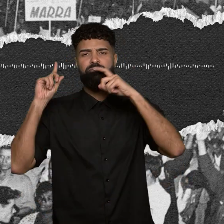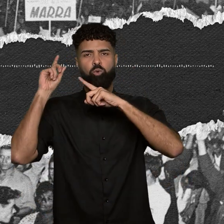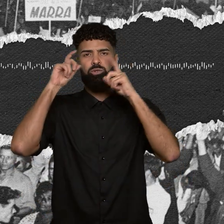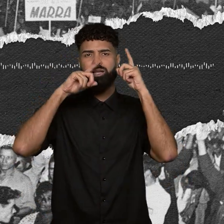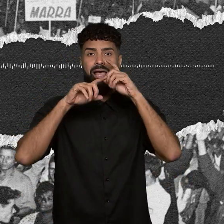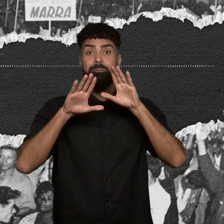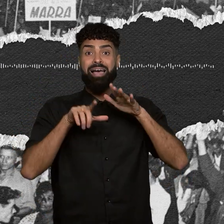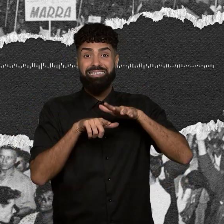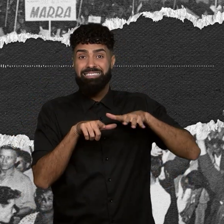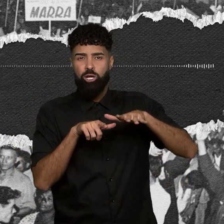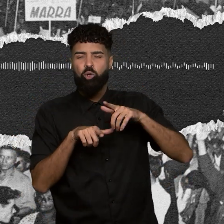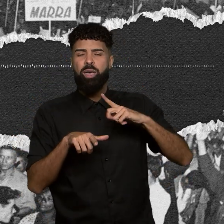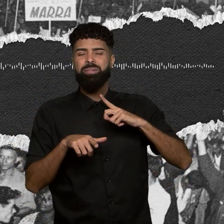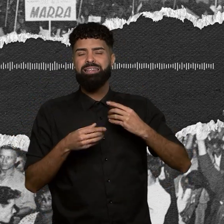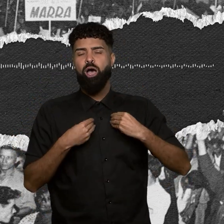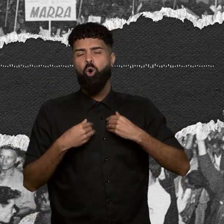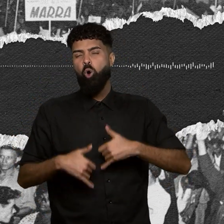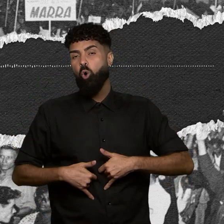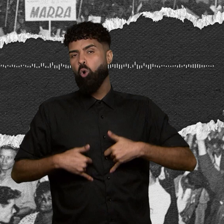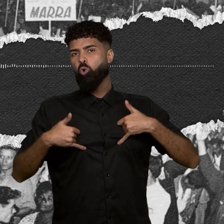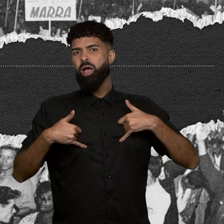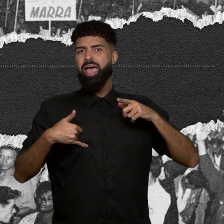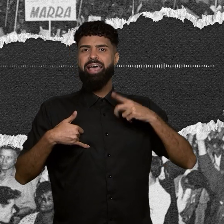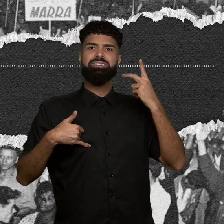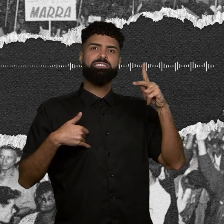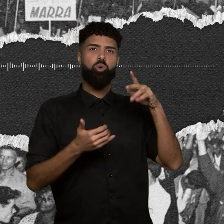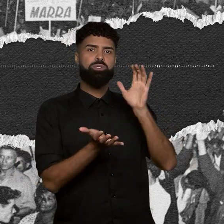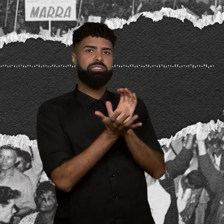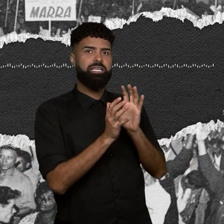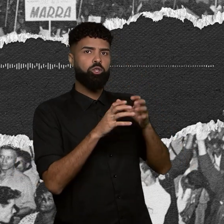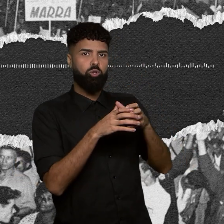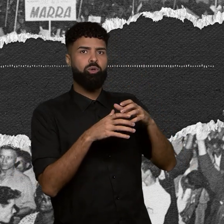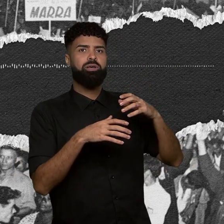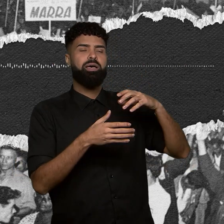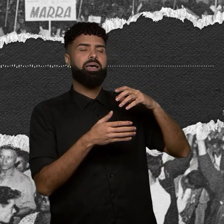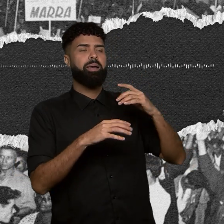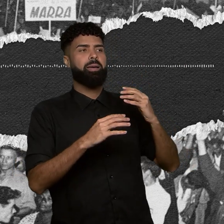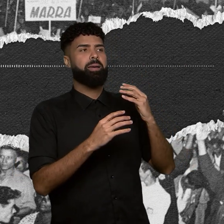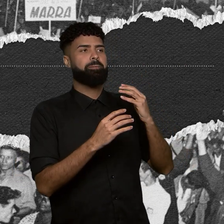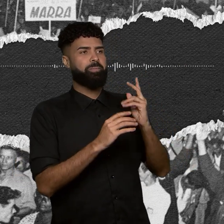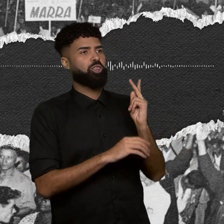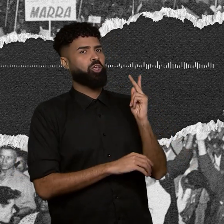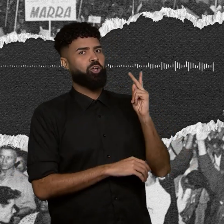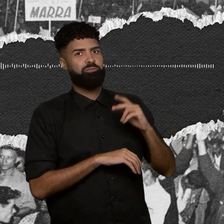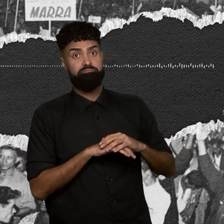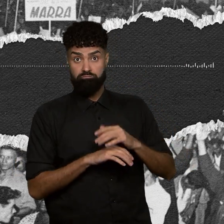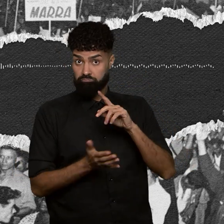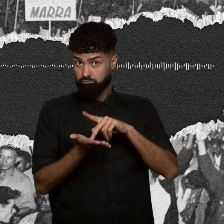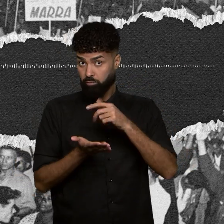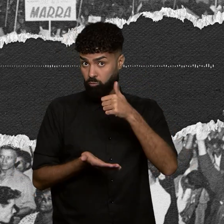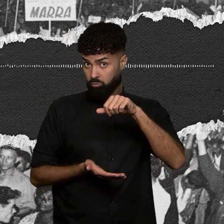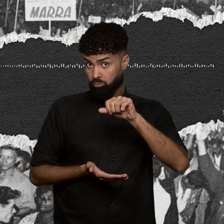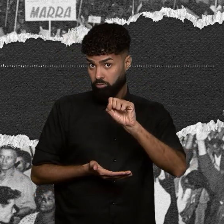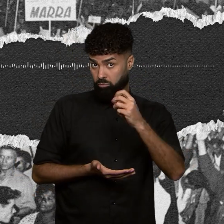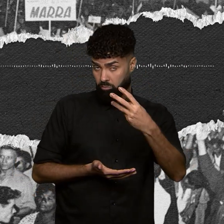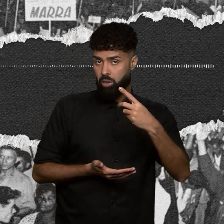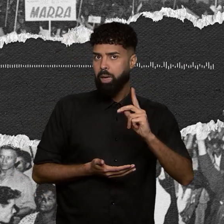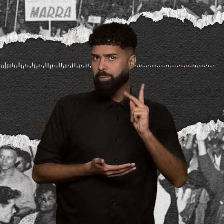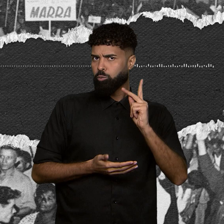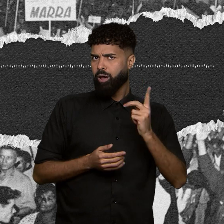orgulho é o setor sendo petróleo. De fato, em 1983, a Petrobras retomou o crescimento na produção com